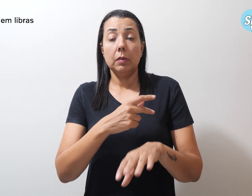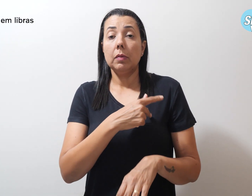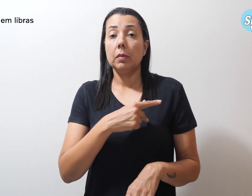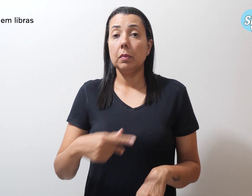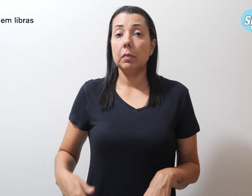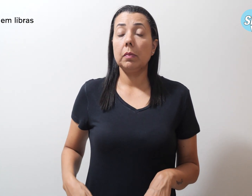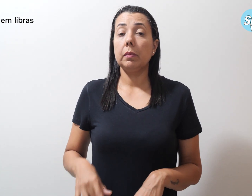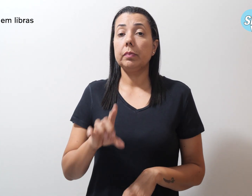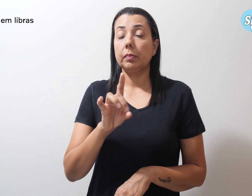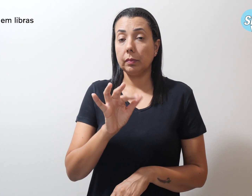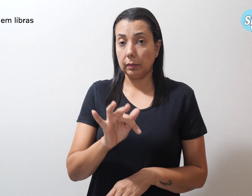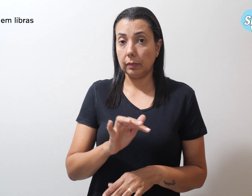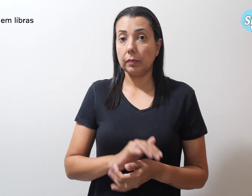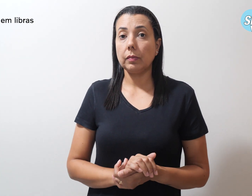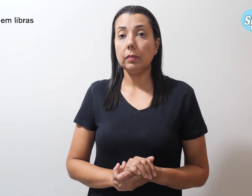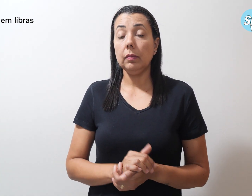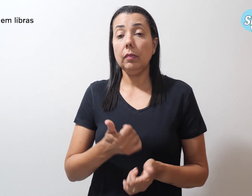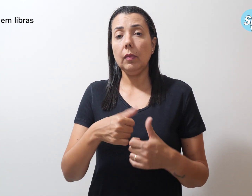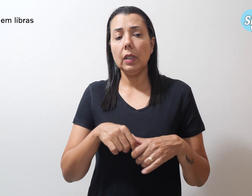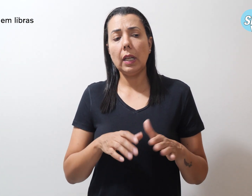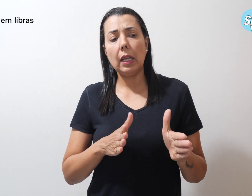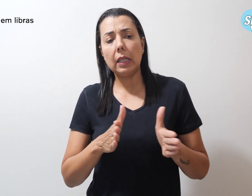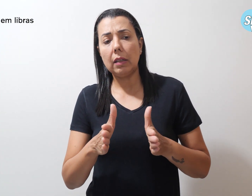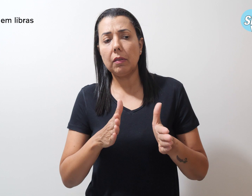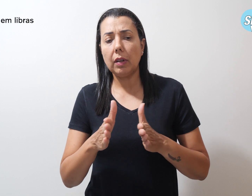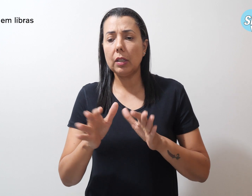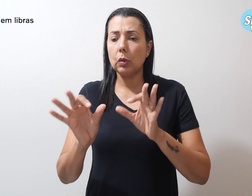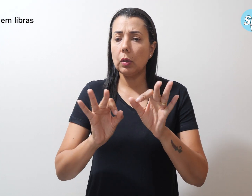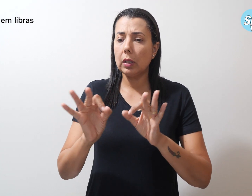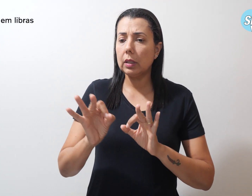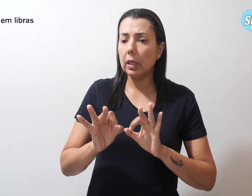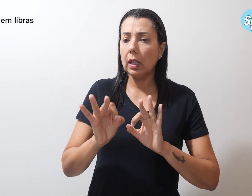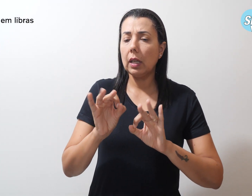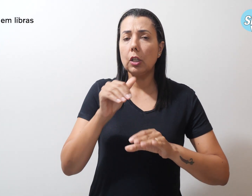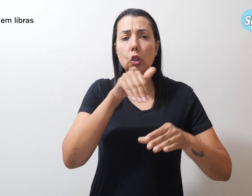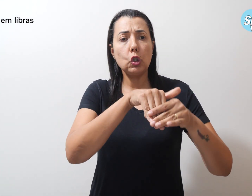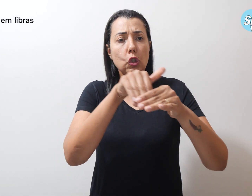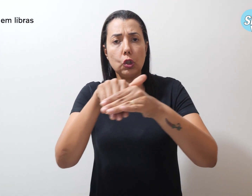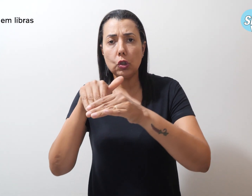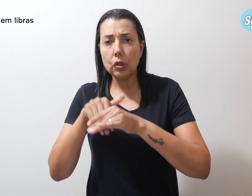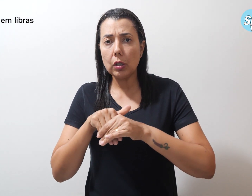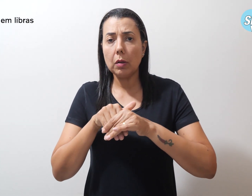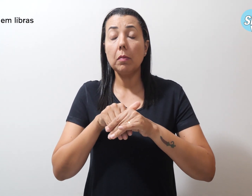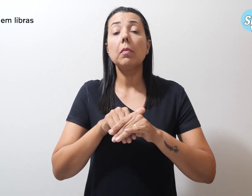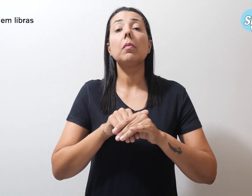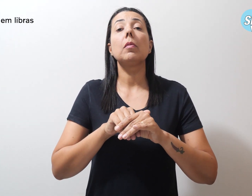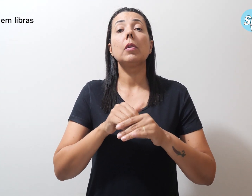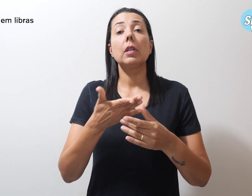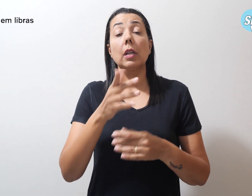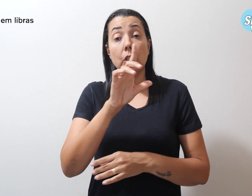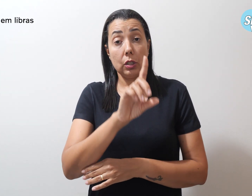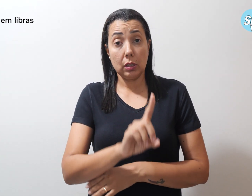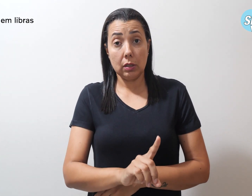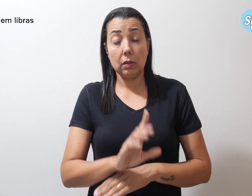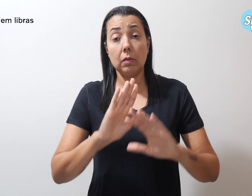Distrito Federal está na fase de montagem de chapas para a eleição das direções das escolas.